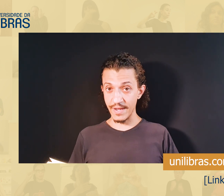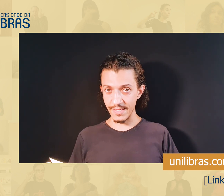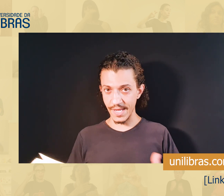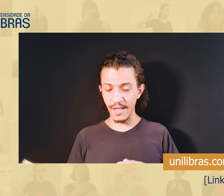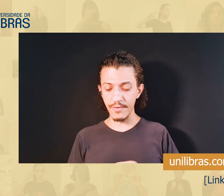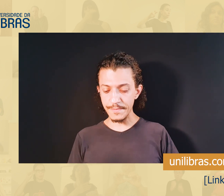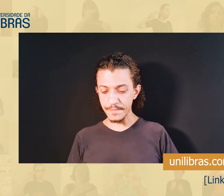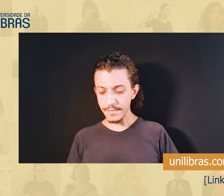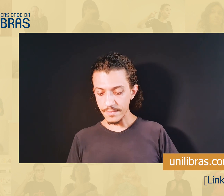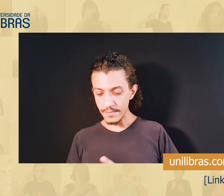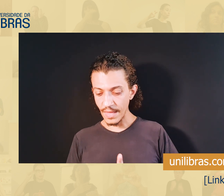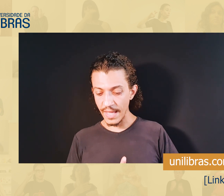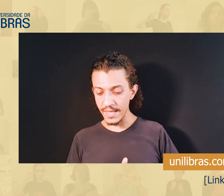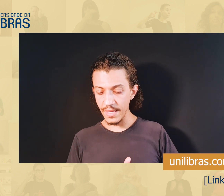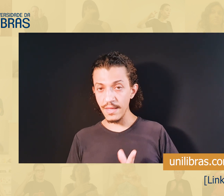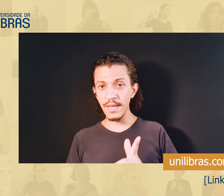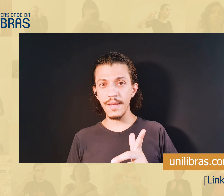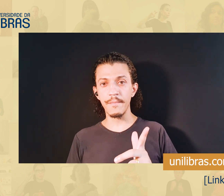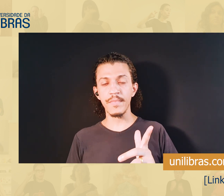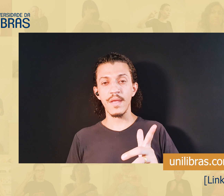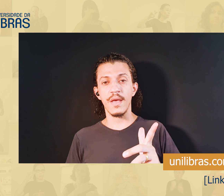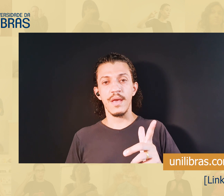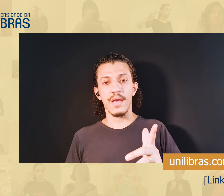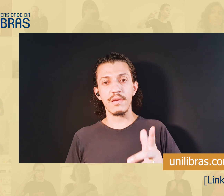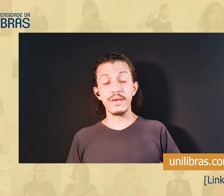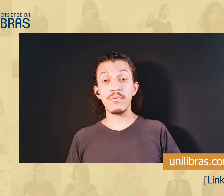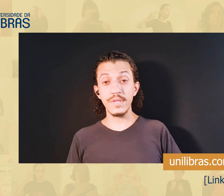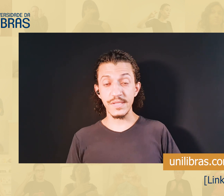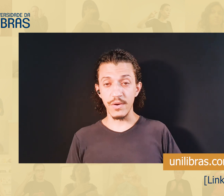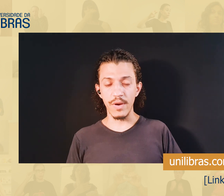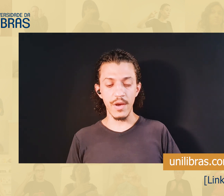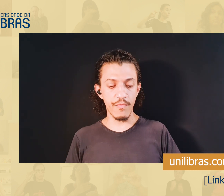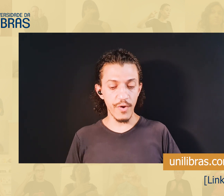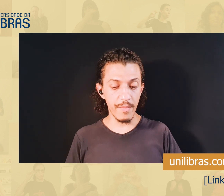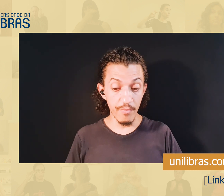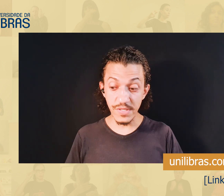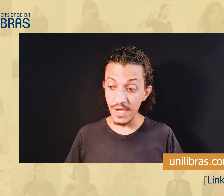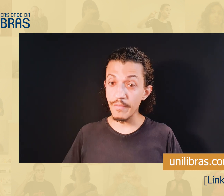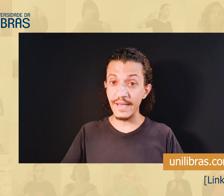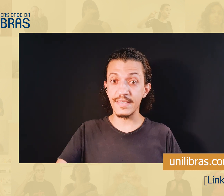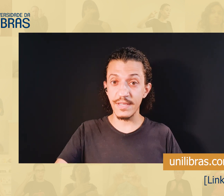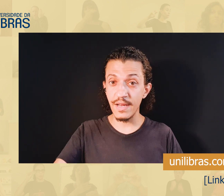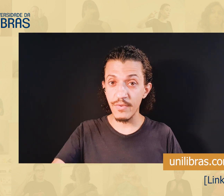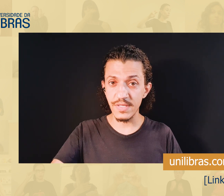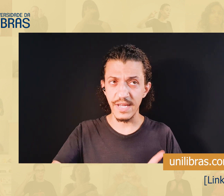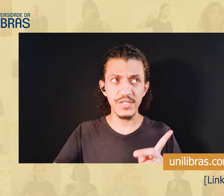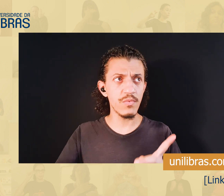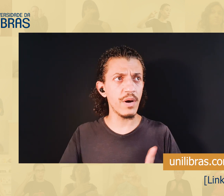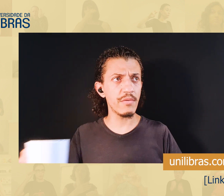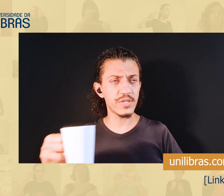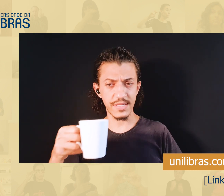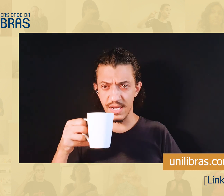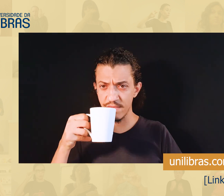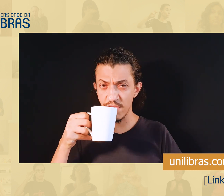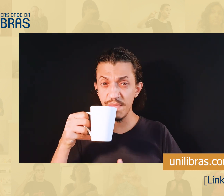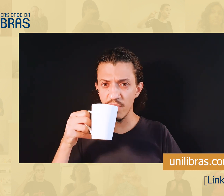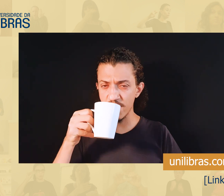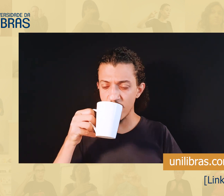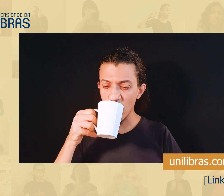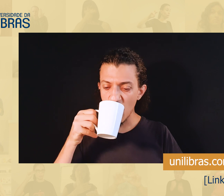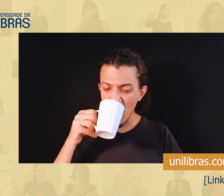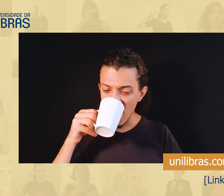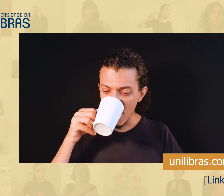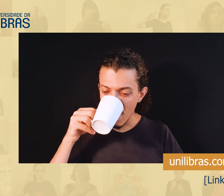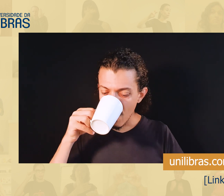já estava casado, em que... O aconteceu? Eu fui buscando mais a escrita língua de sinais, tinha um ano de casado, em